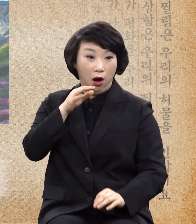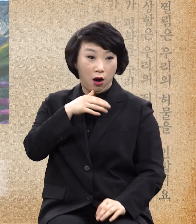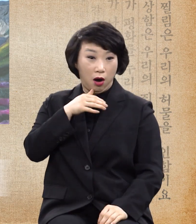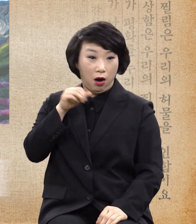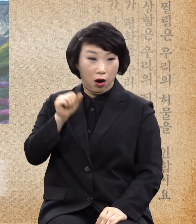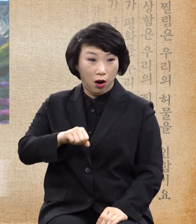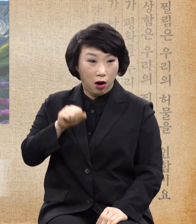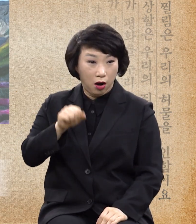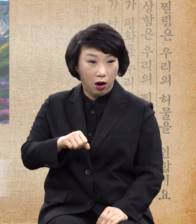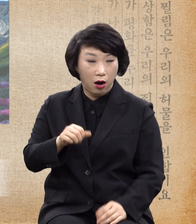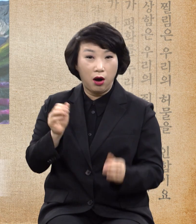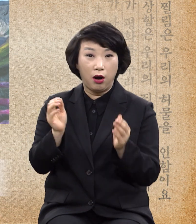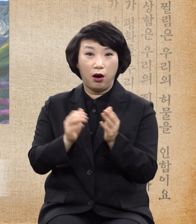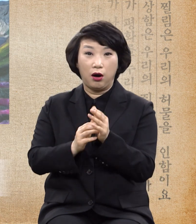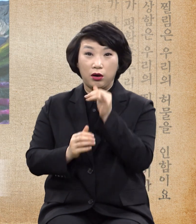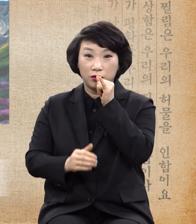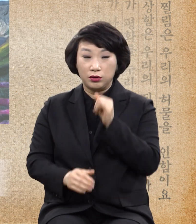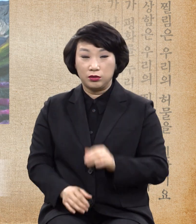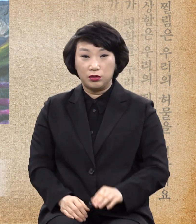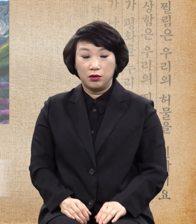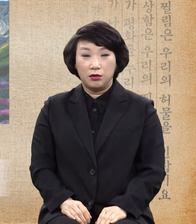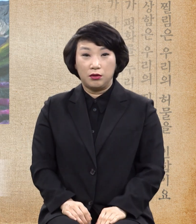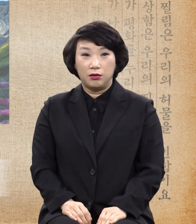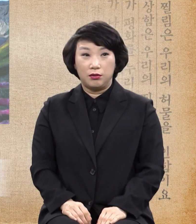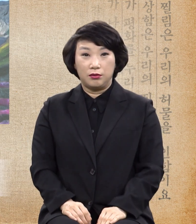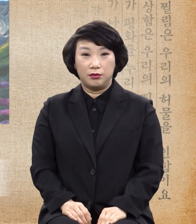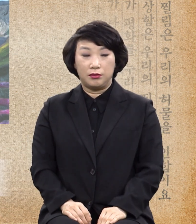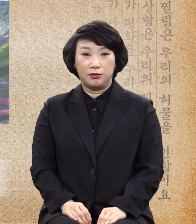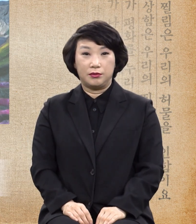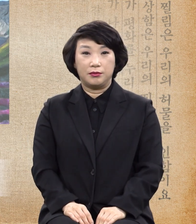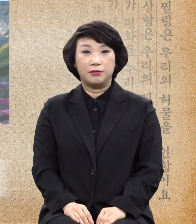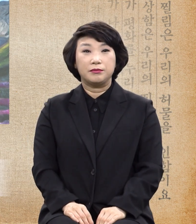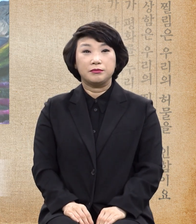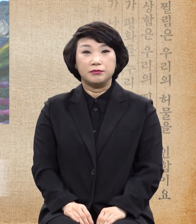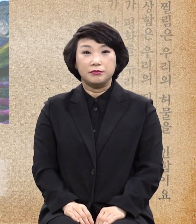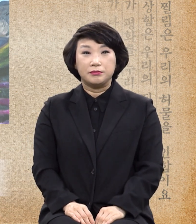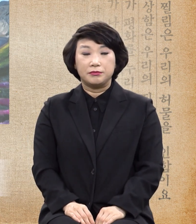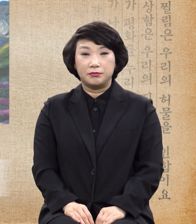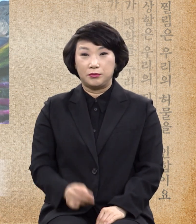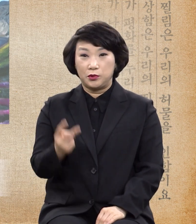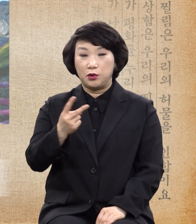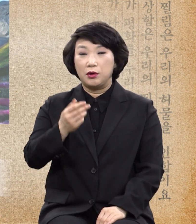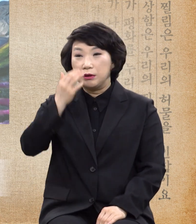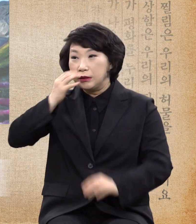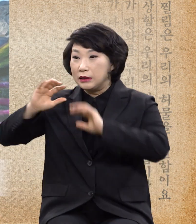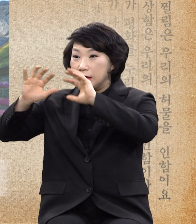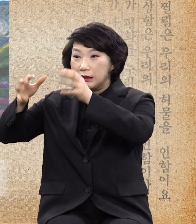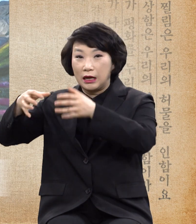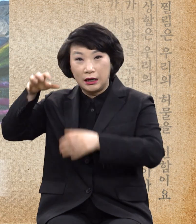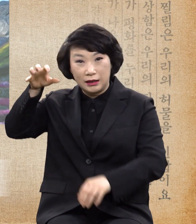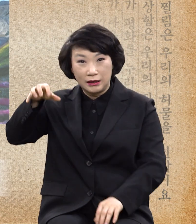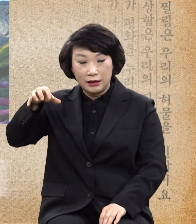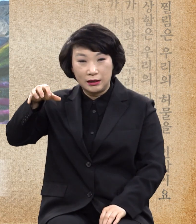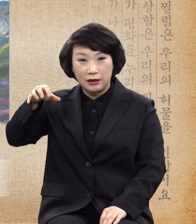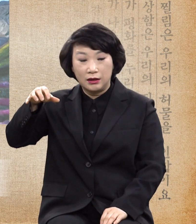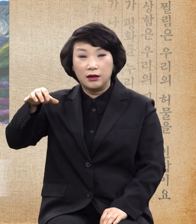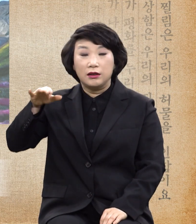그런가 보다 그렇지 또 이스라엘은 자기들의 생사를